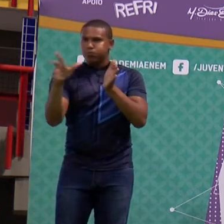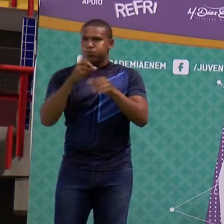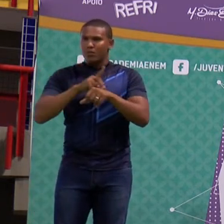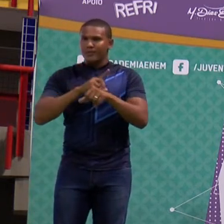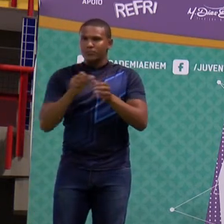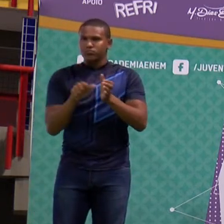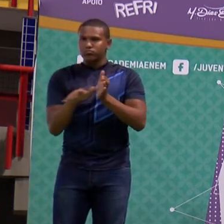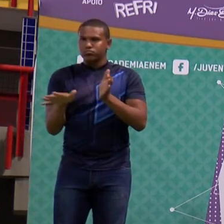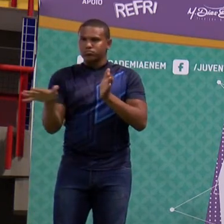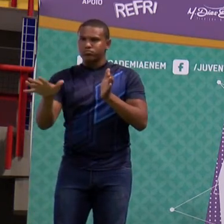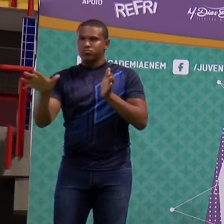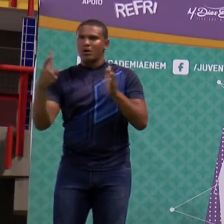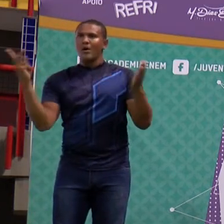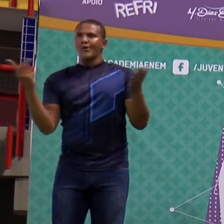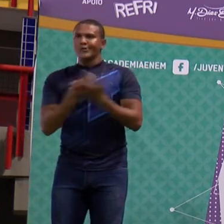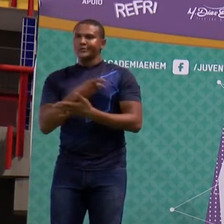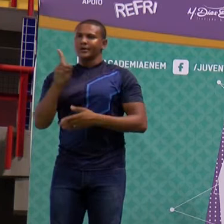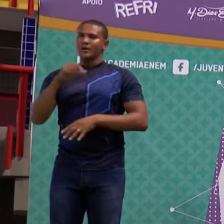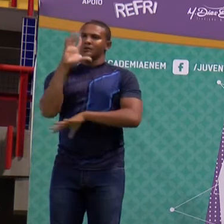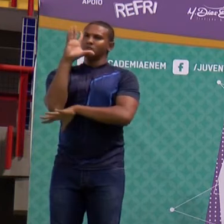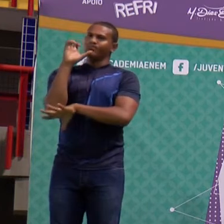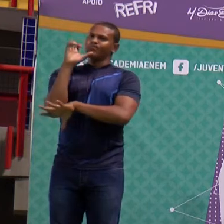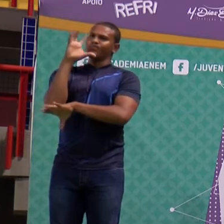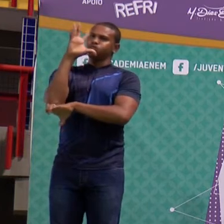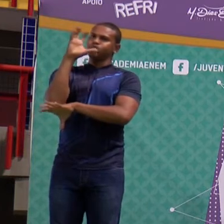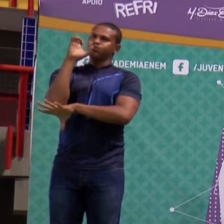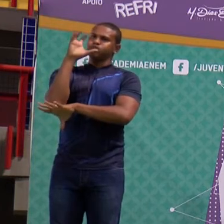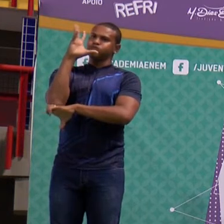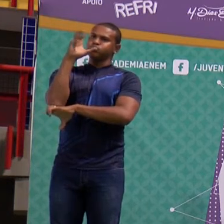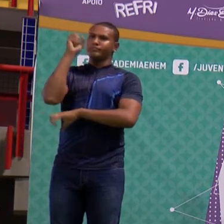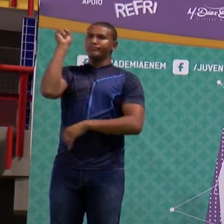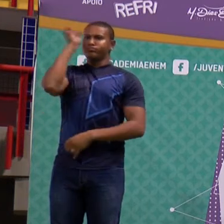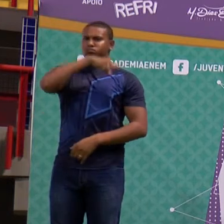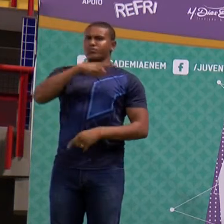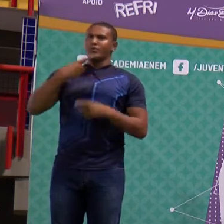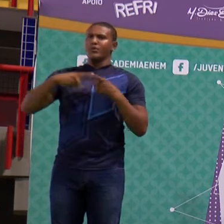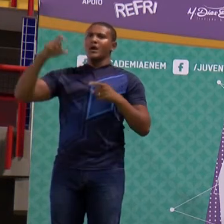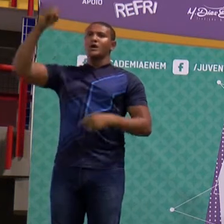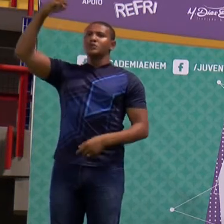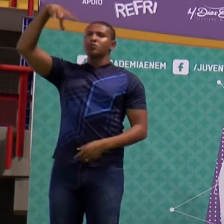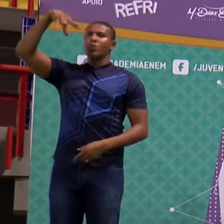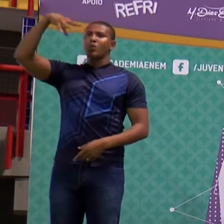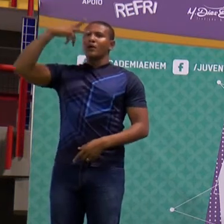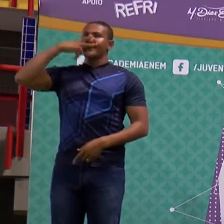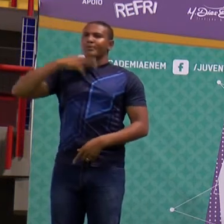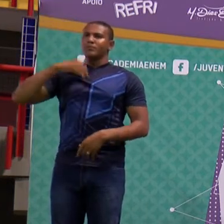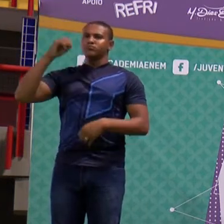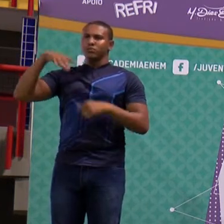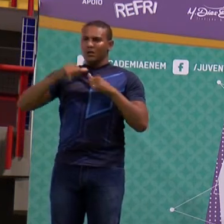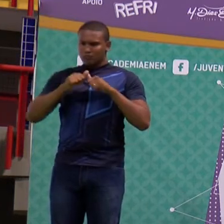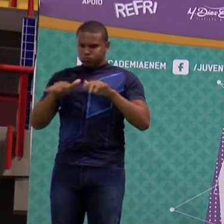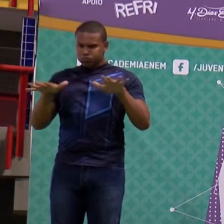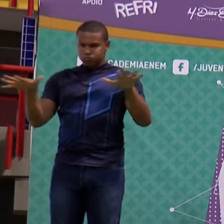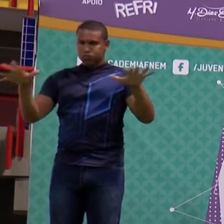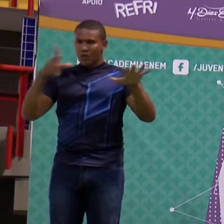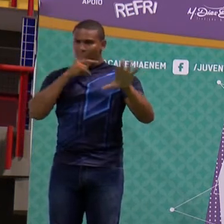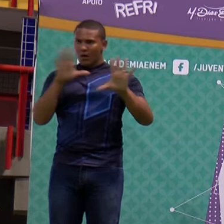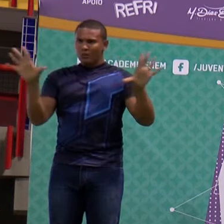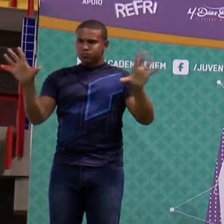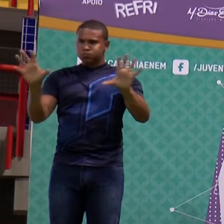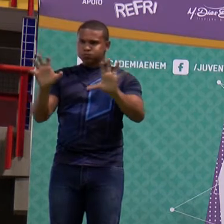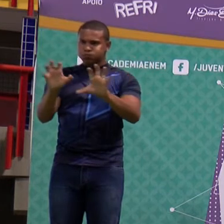perturbação da atividade fotossintética porque bloqueia a passagem de luz. E ao bloquear a passagem de luz, gente, o vai acontecer?